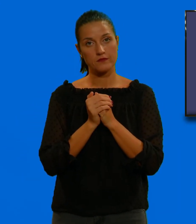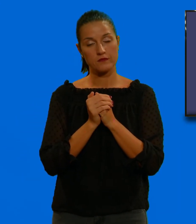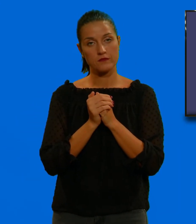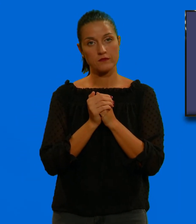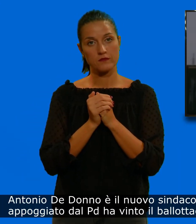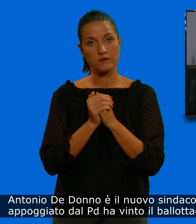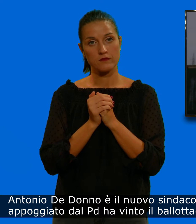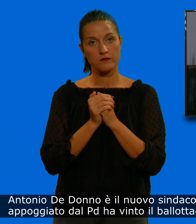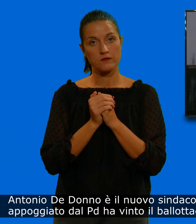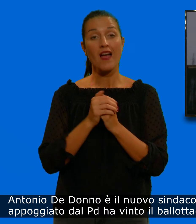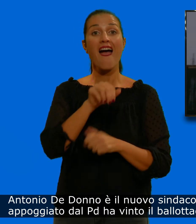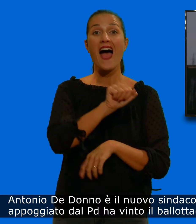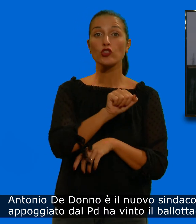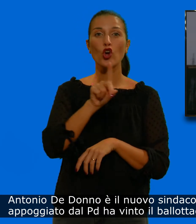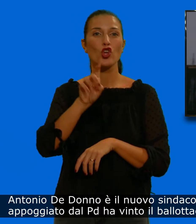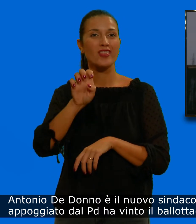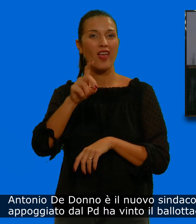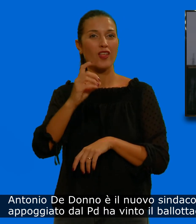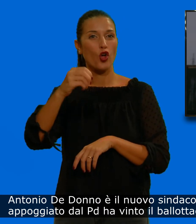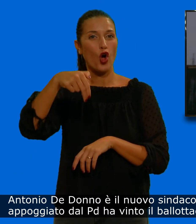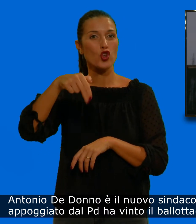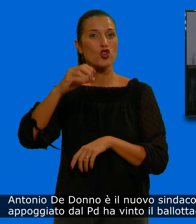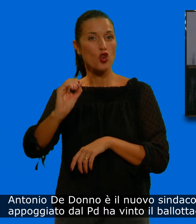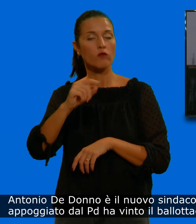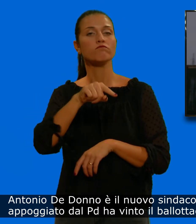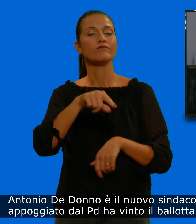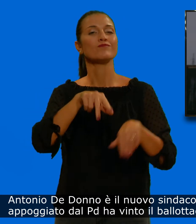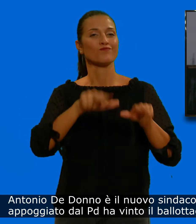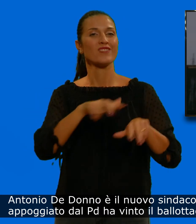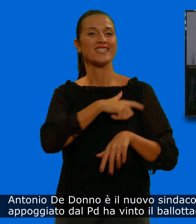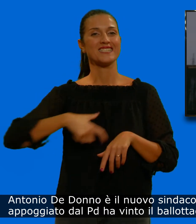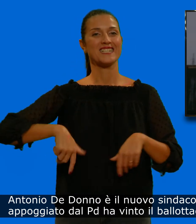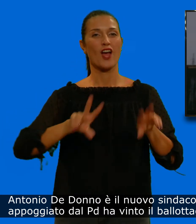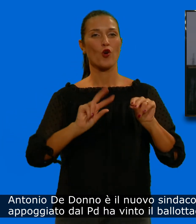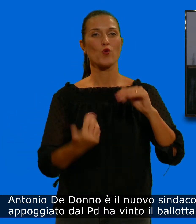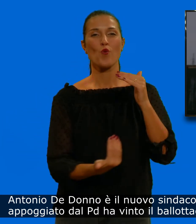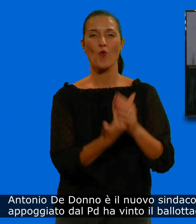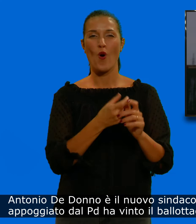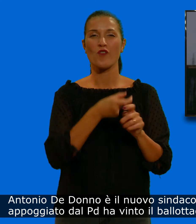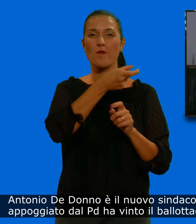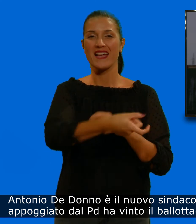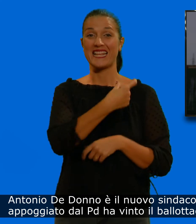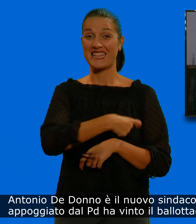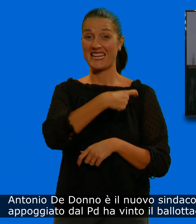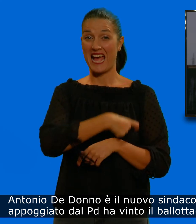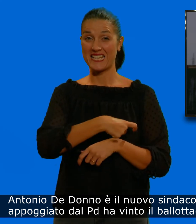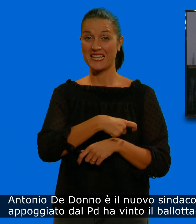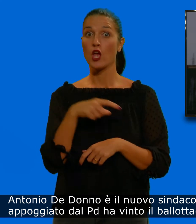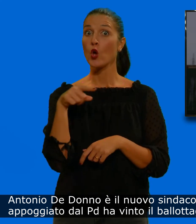Antonio De Donno è il nuovo sindaco di Tricase il candidato appoggiato dal